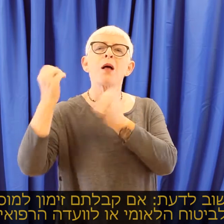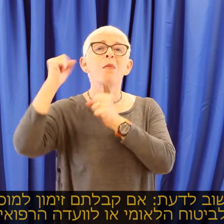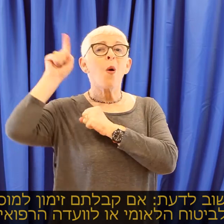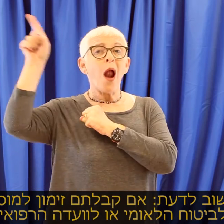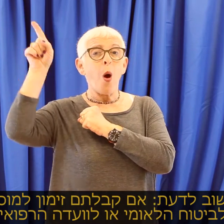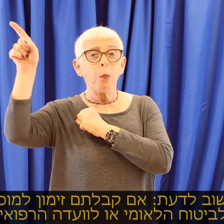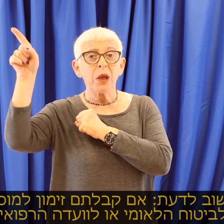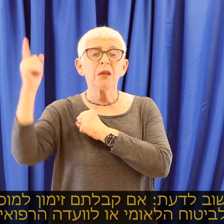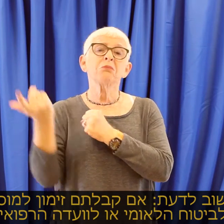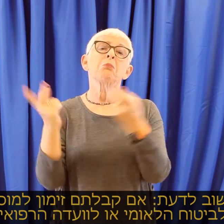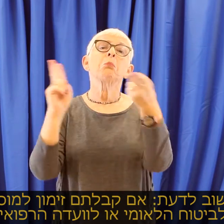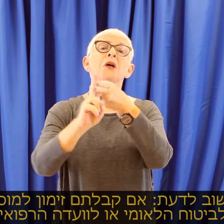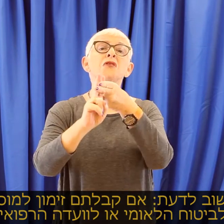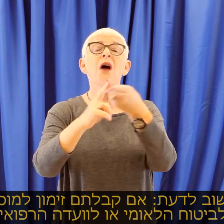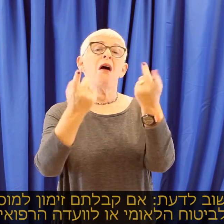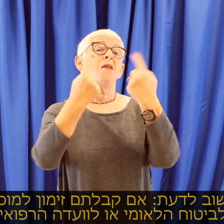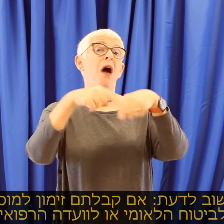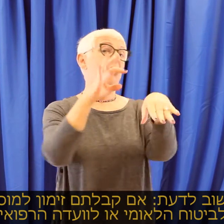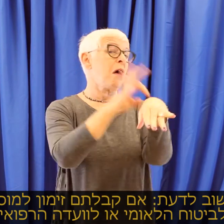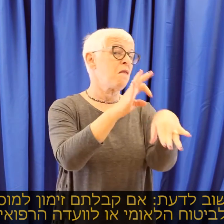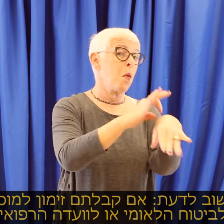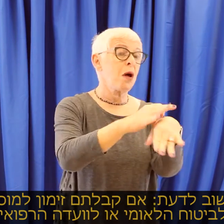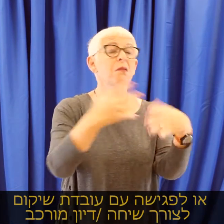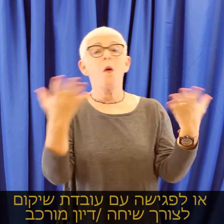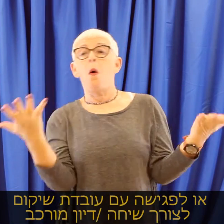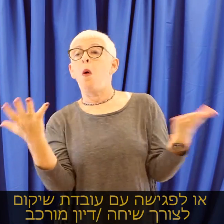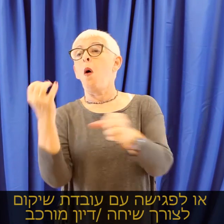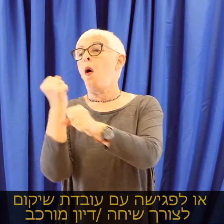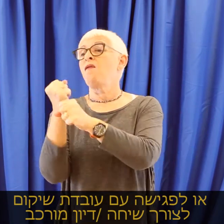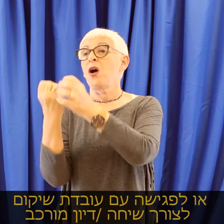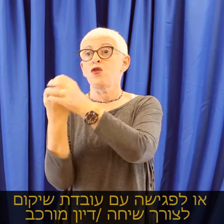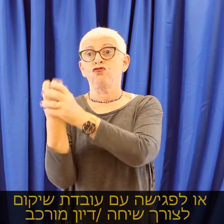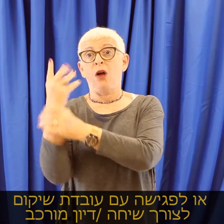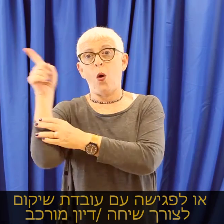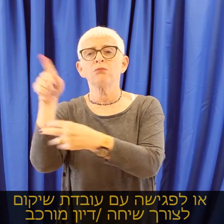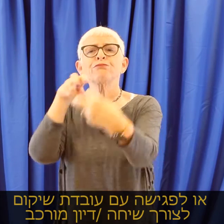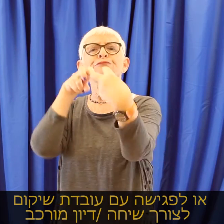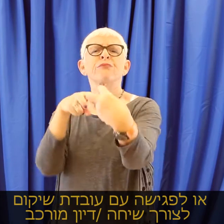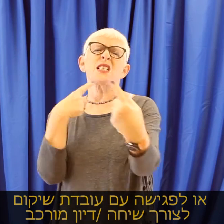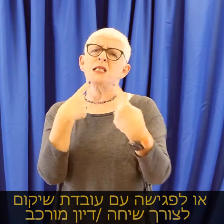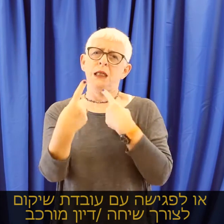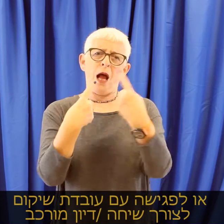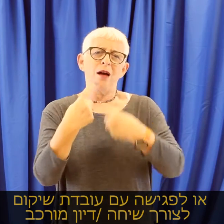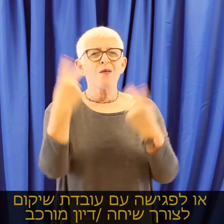לוועדה רפואית או פגישה עם עובדת השיקום לצורך שיחה, דיון, מורכב